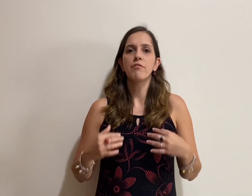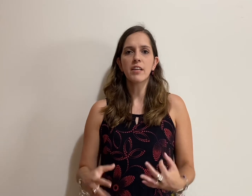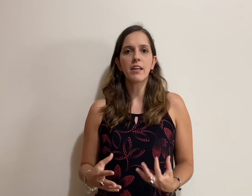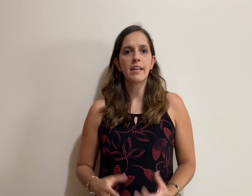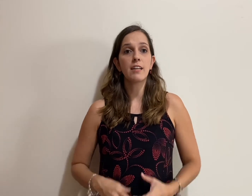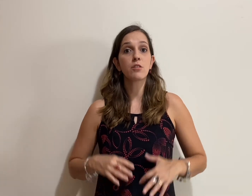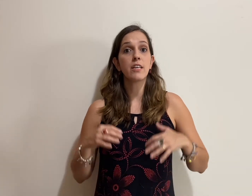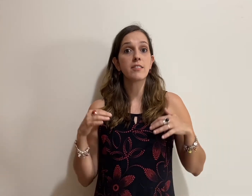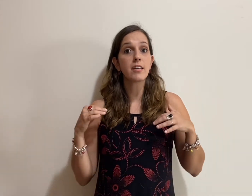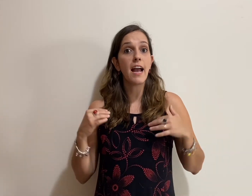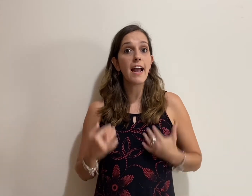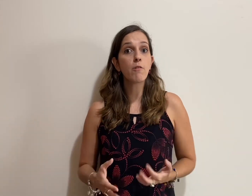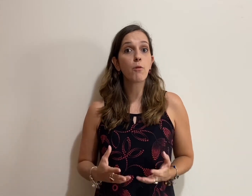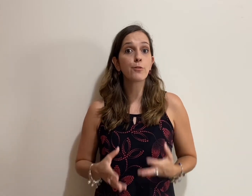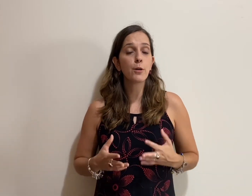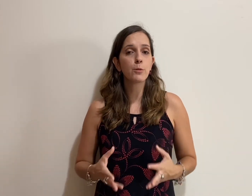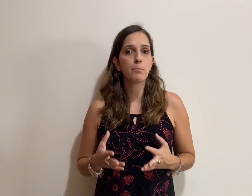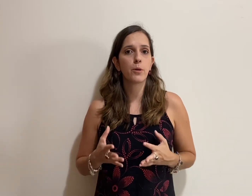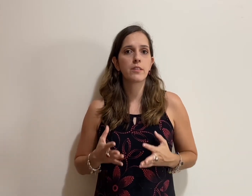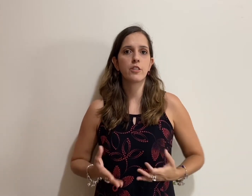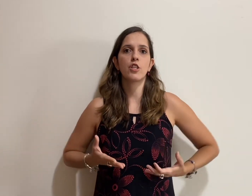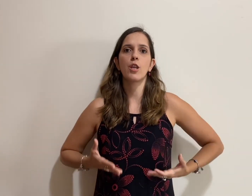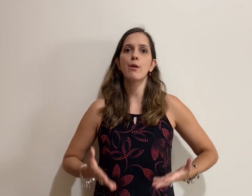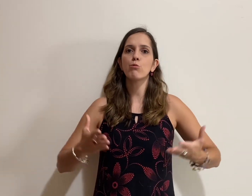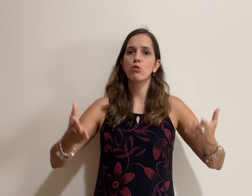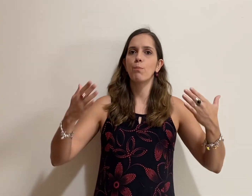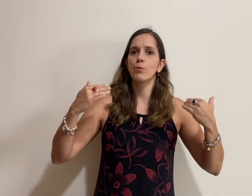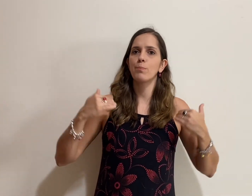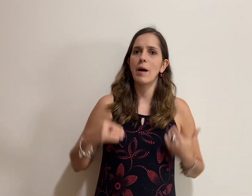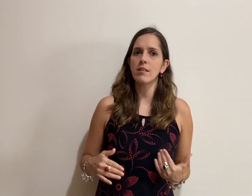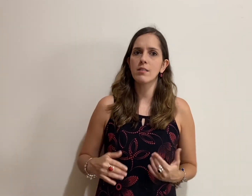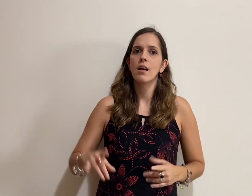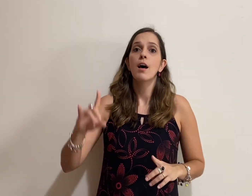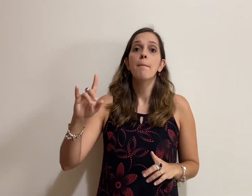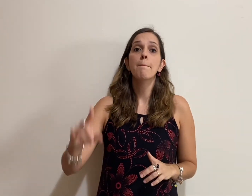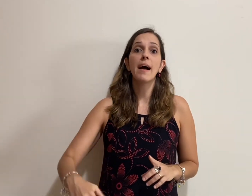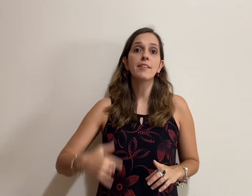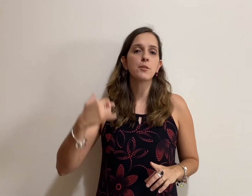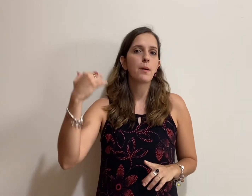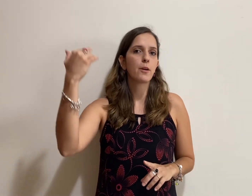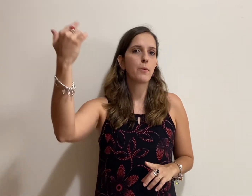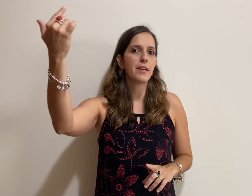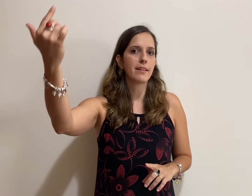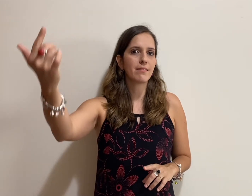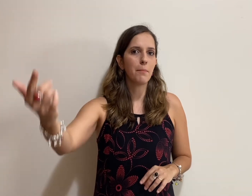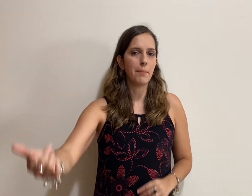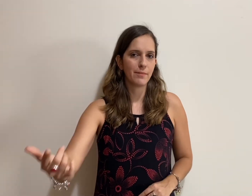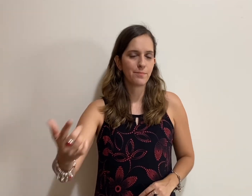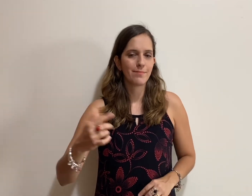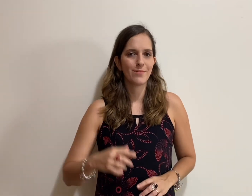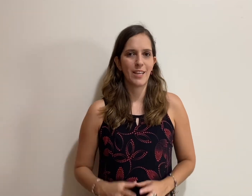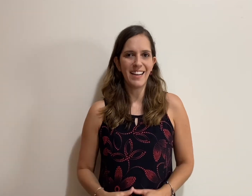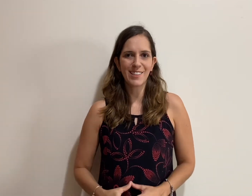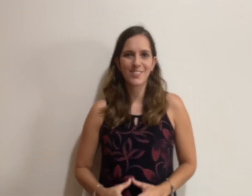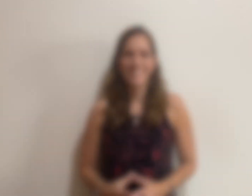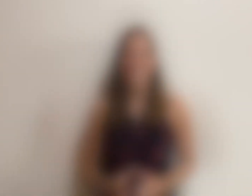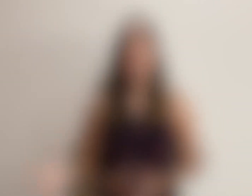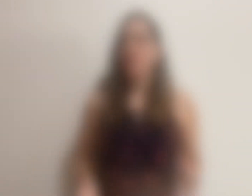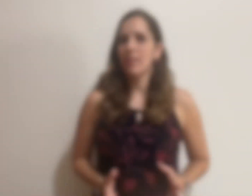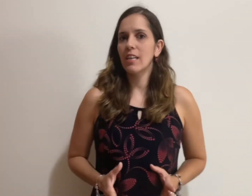fiquem ligados que esse é um conteúdo importante não só para o Paz, mas para o Enem também, certo? Vamos agora,